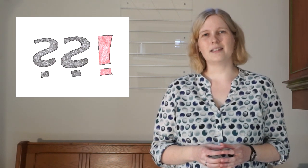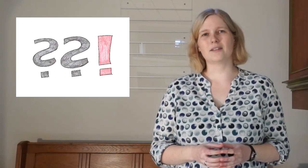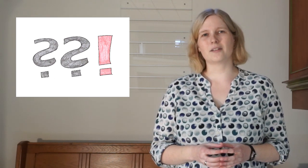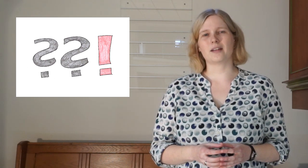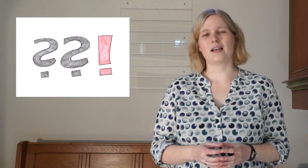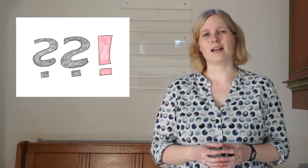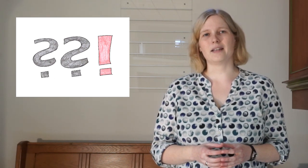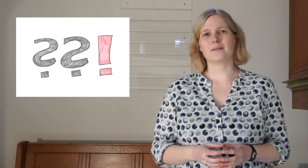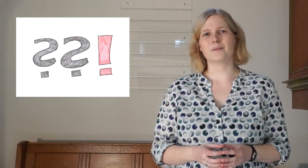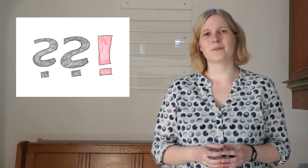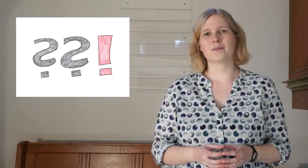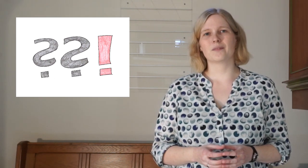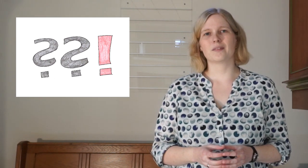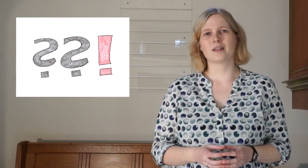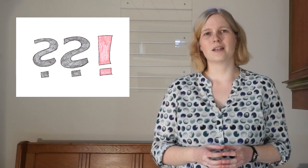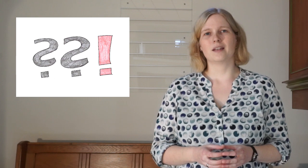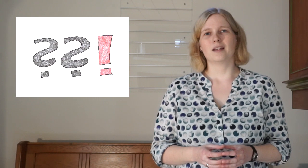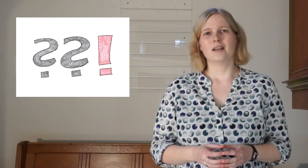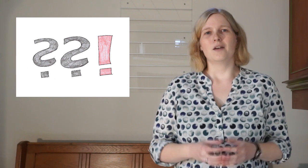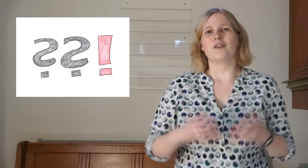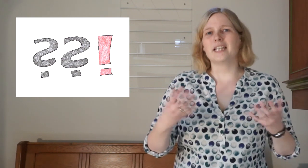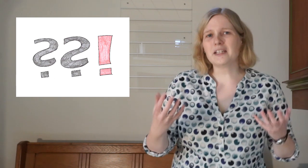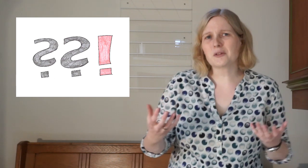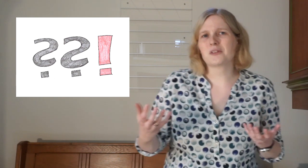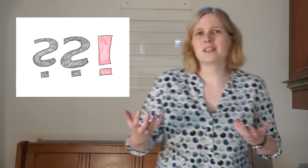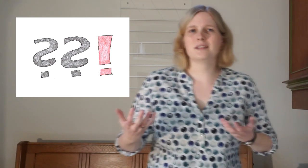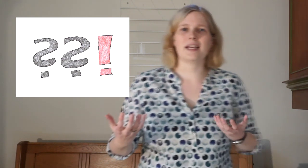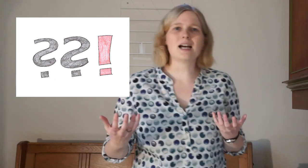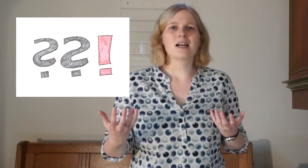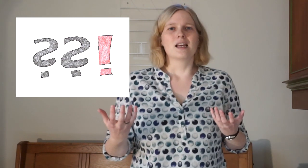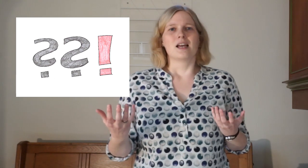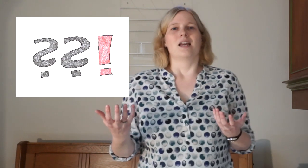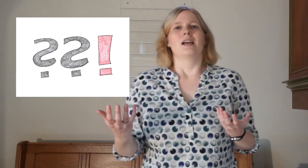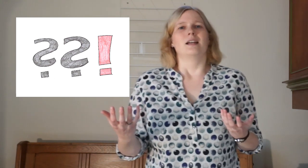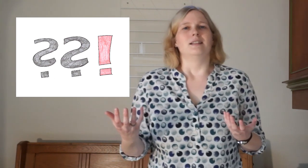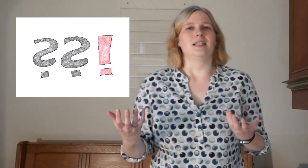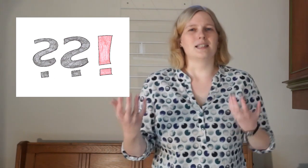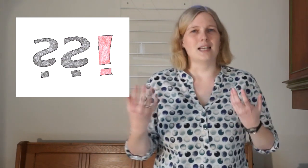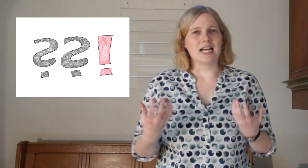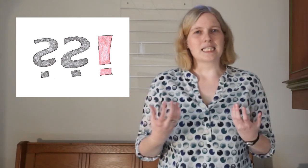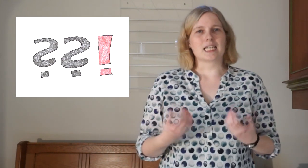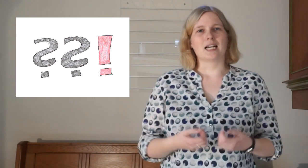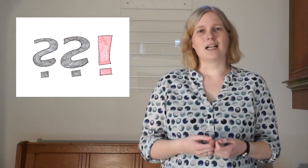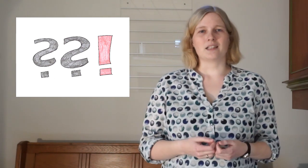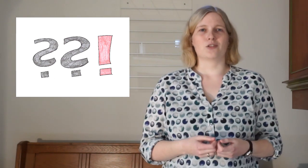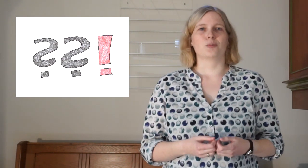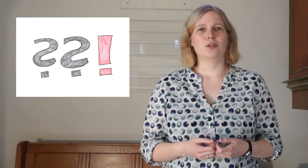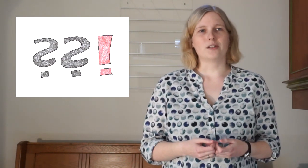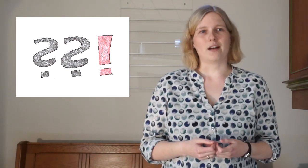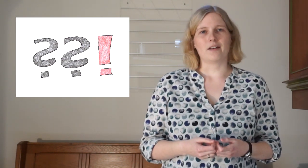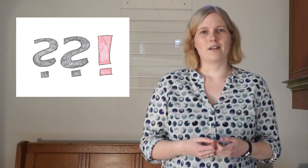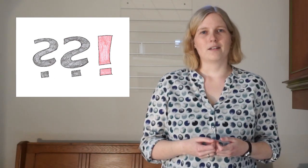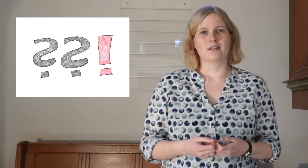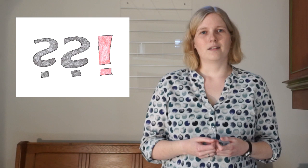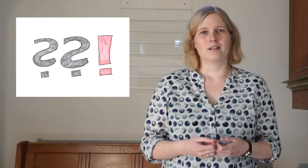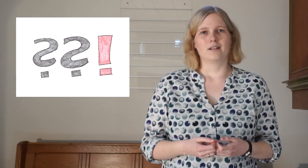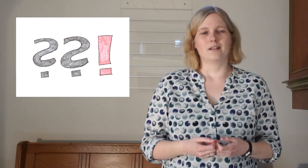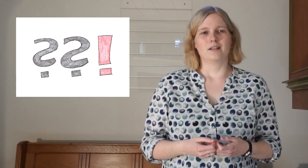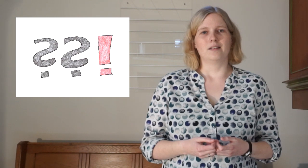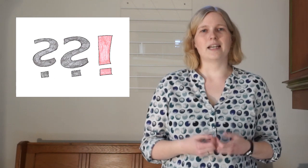dieses erleiden? War Jesus nicht der, der das Leid der Kranken gespürt hat? Der